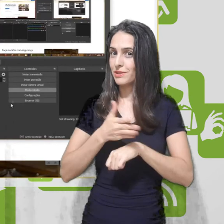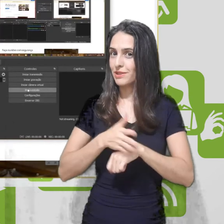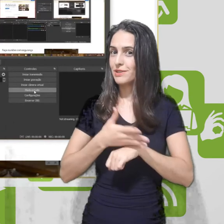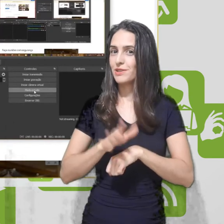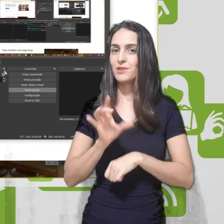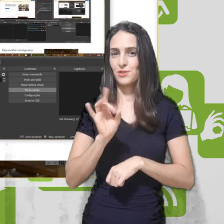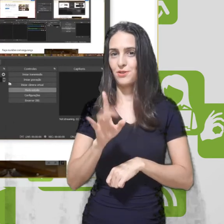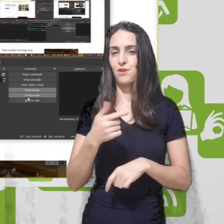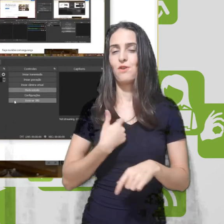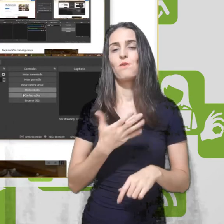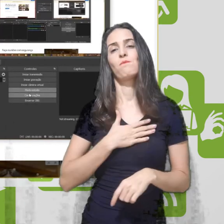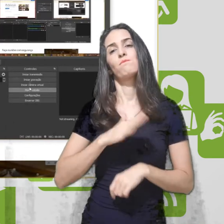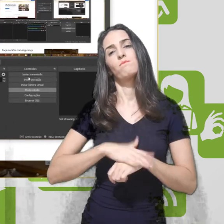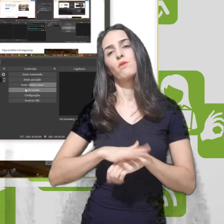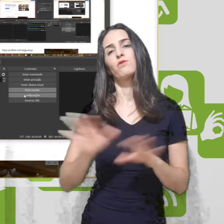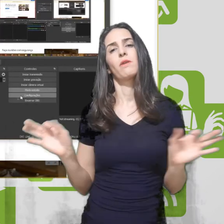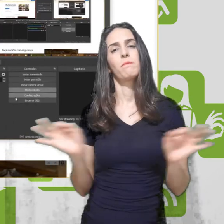Porque o meu já está configurado, né?